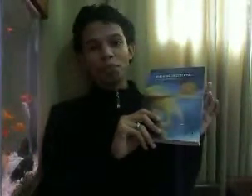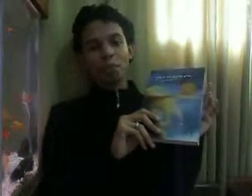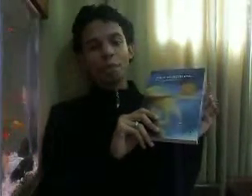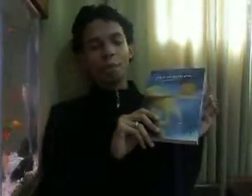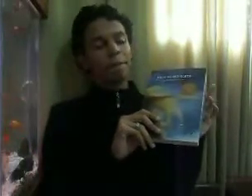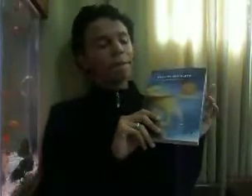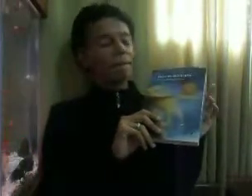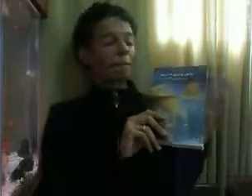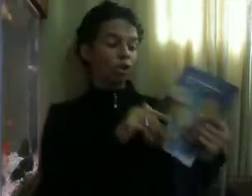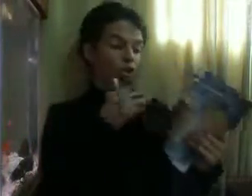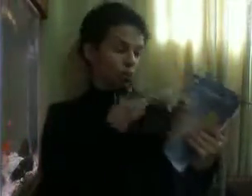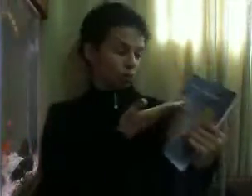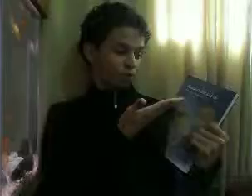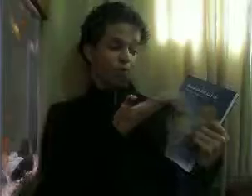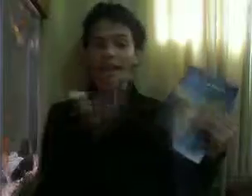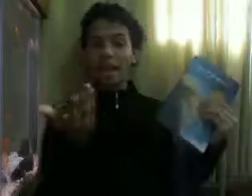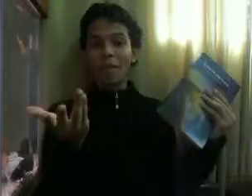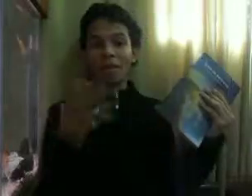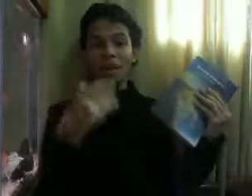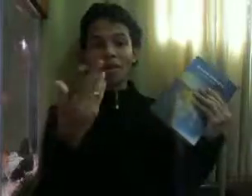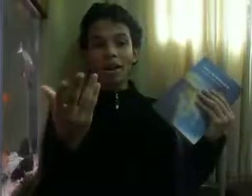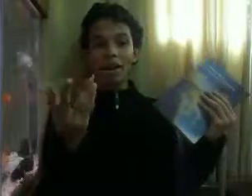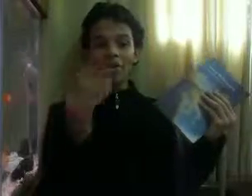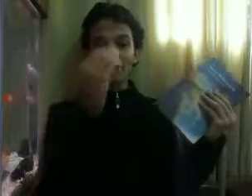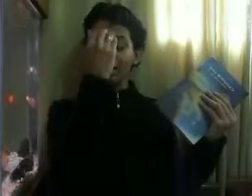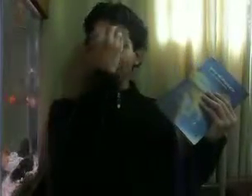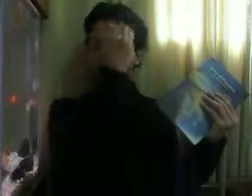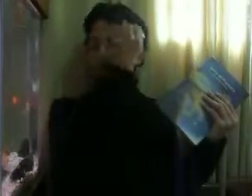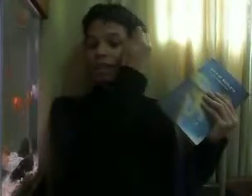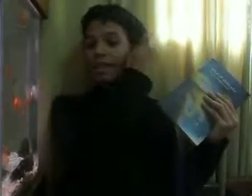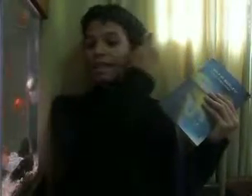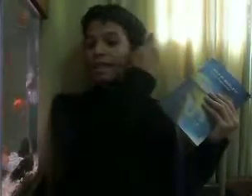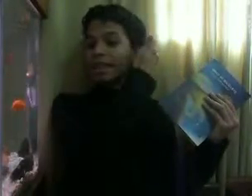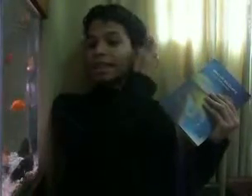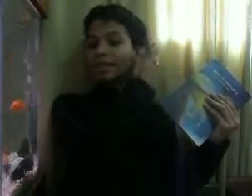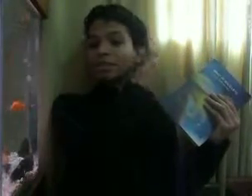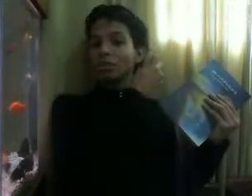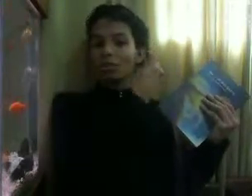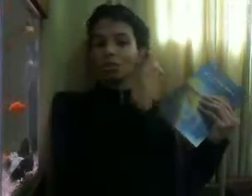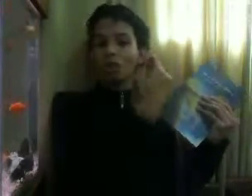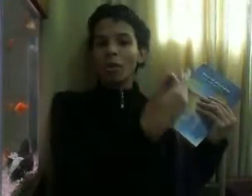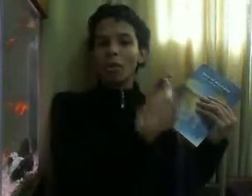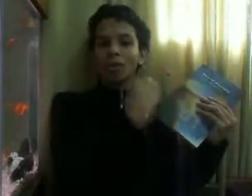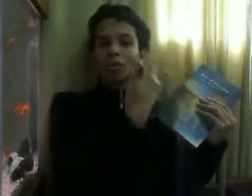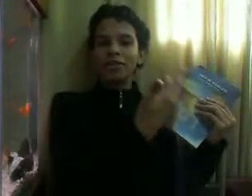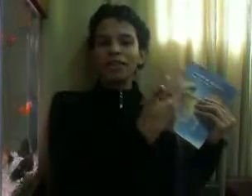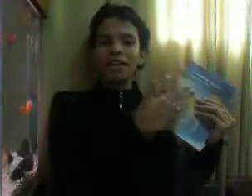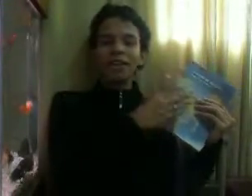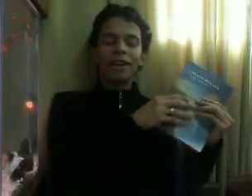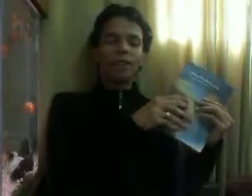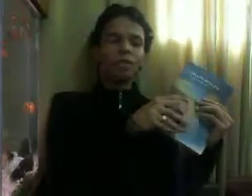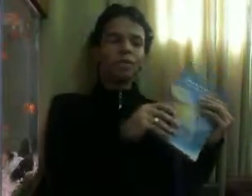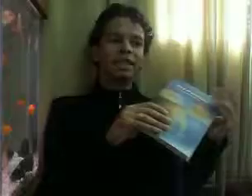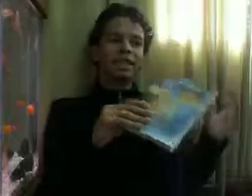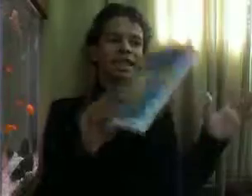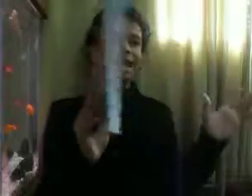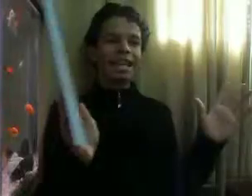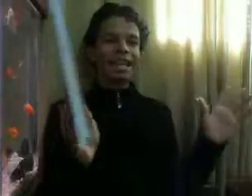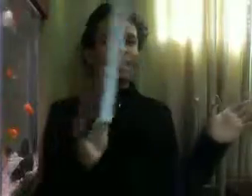pela Malu Que é uma carioca, tá? E no começo do livro ele vai falando que ele e a